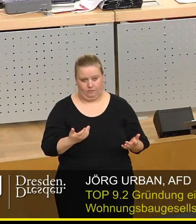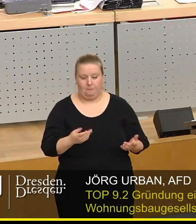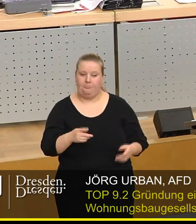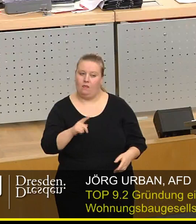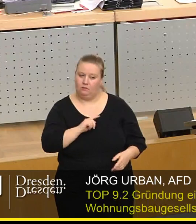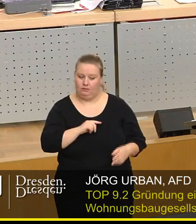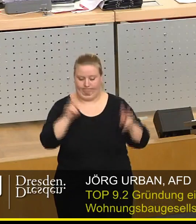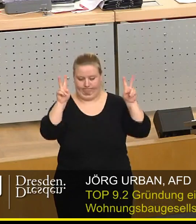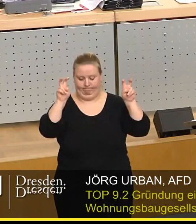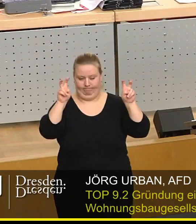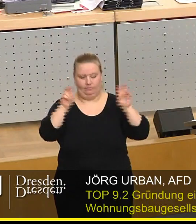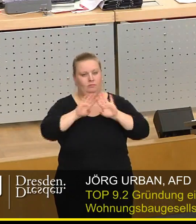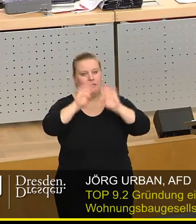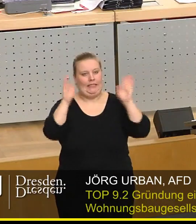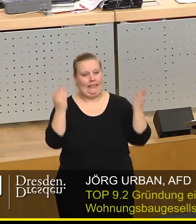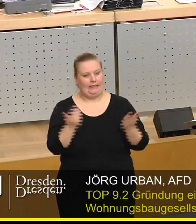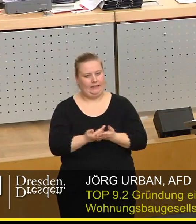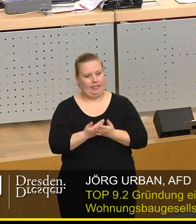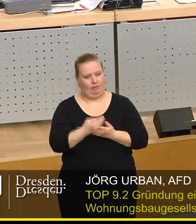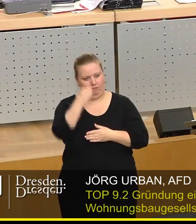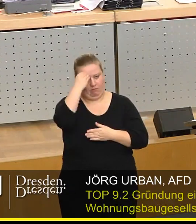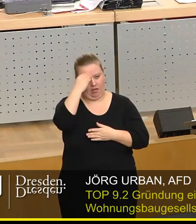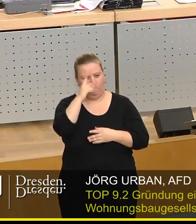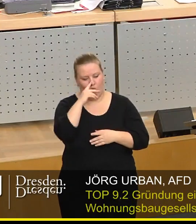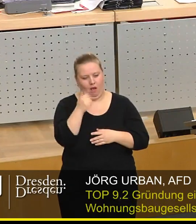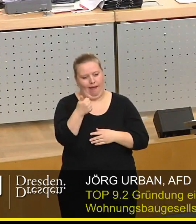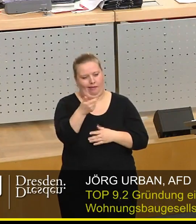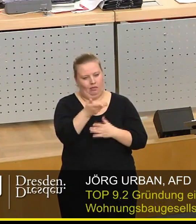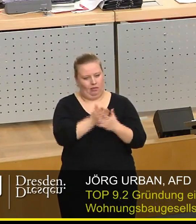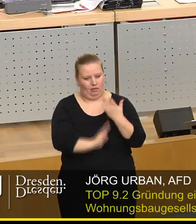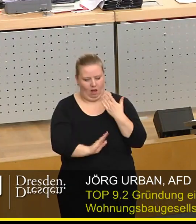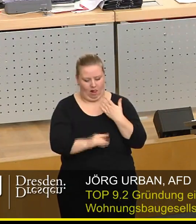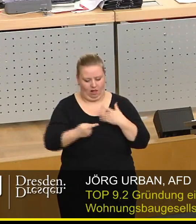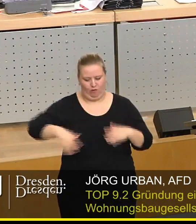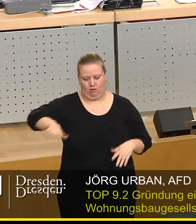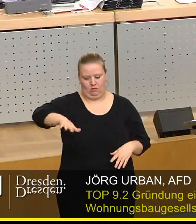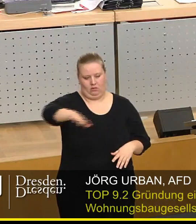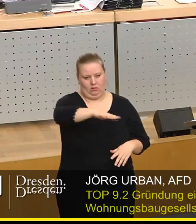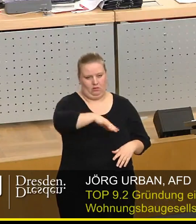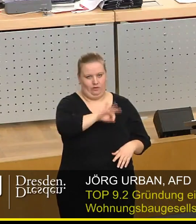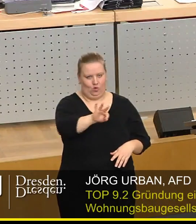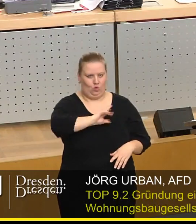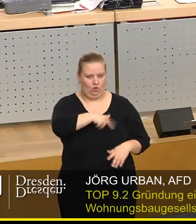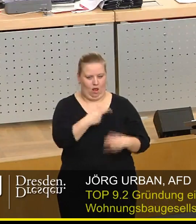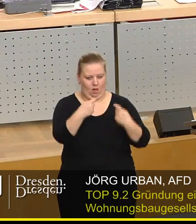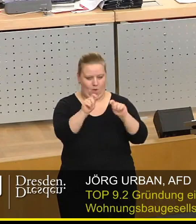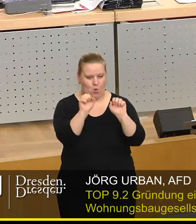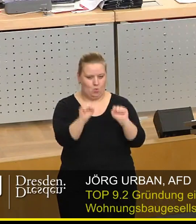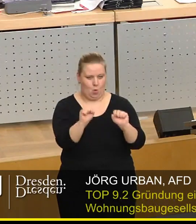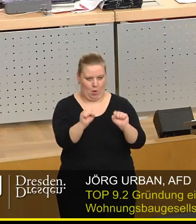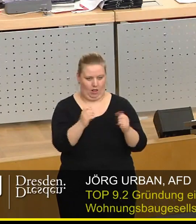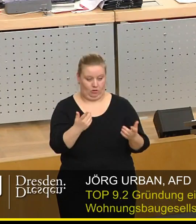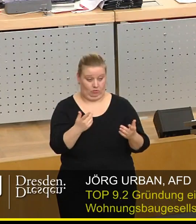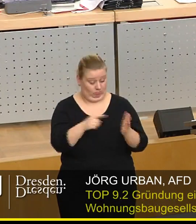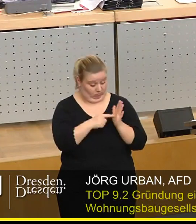Ich zitiere, insgesamt ist festzustellen, dass nur ein geringer Teil der städtischen Liegenschaften für den sozialen Wohnungsbau geeignet